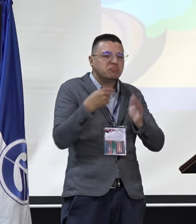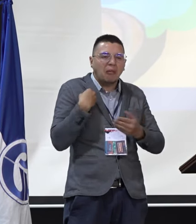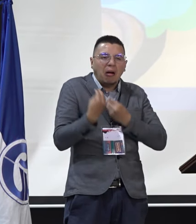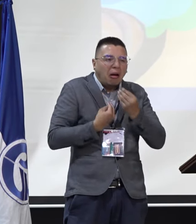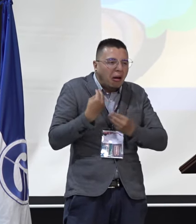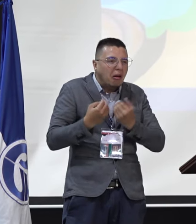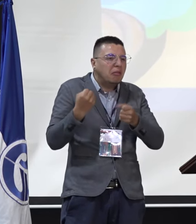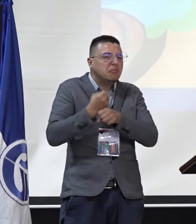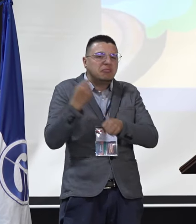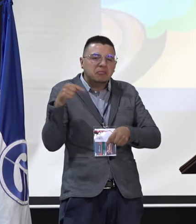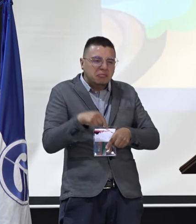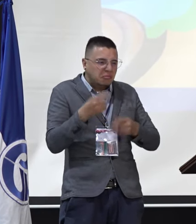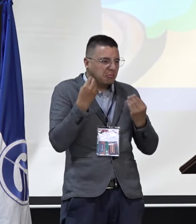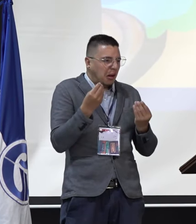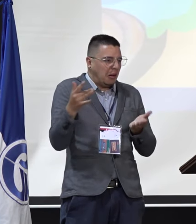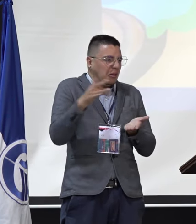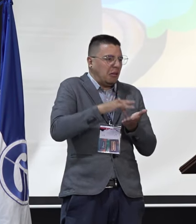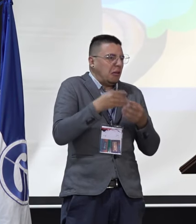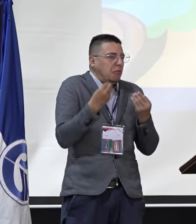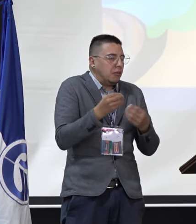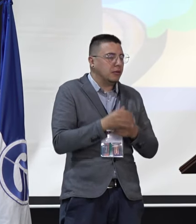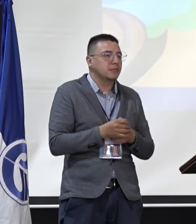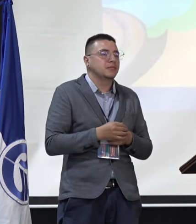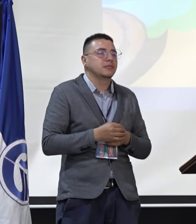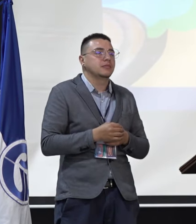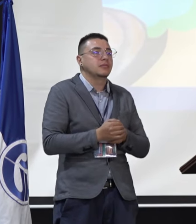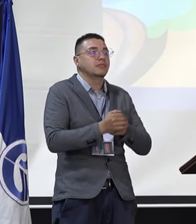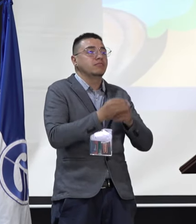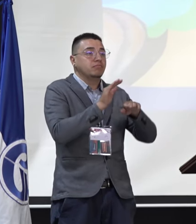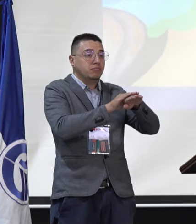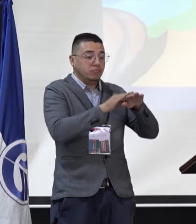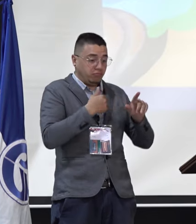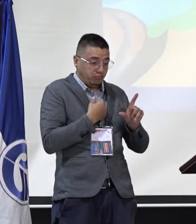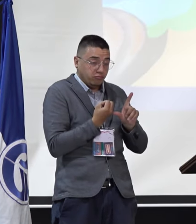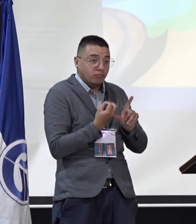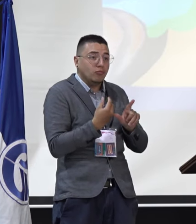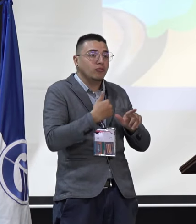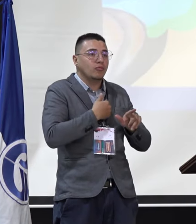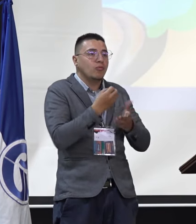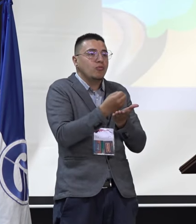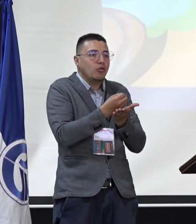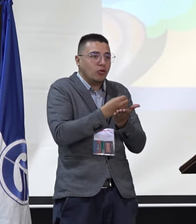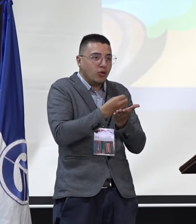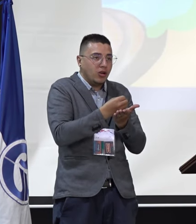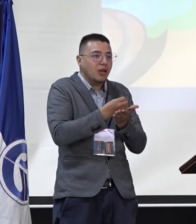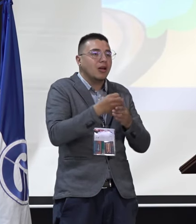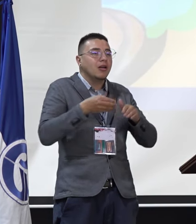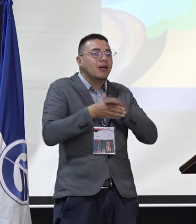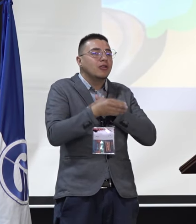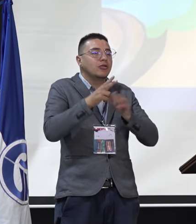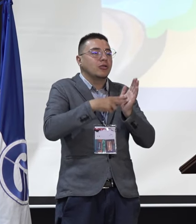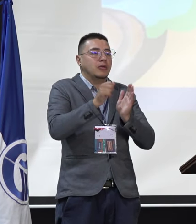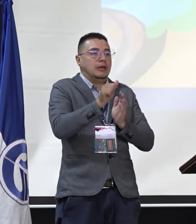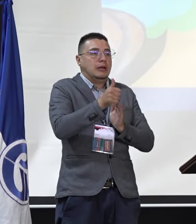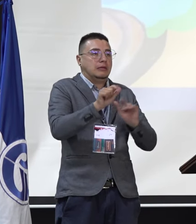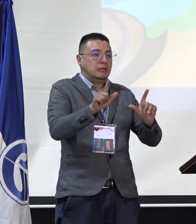hacemos y, bueno, y por qué estamos acá. Bueno, yo soy licenciada en Biología, egresada en el 2010.